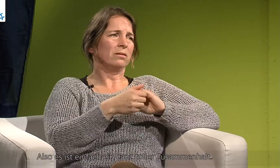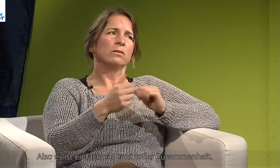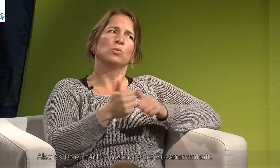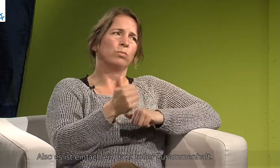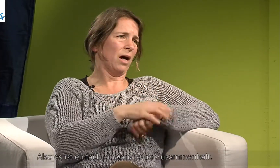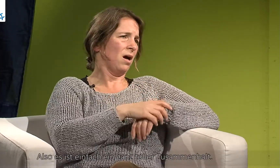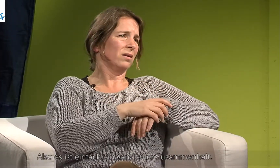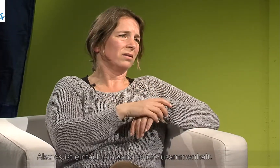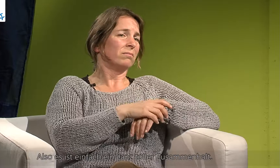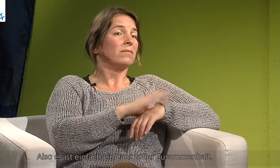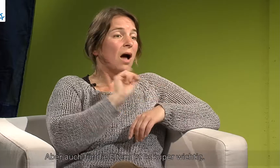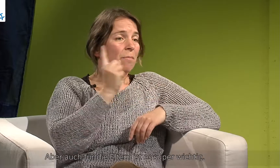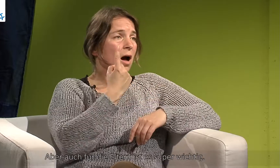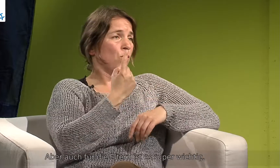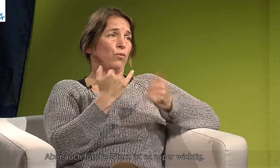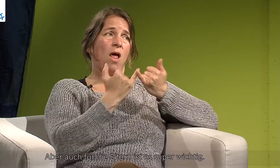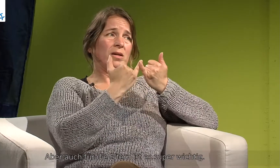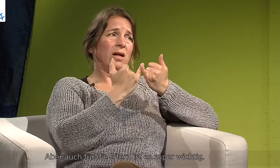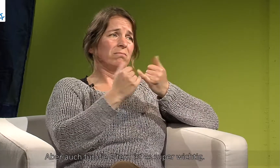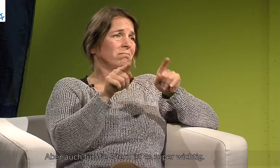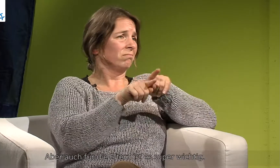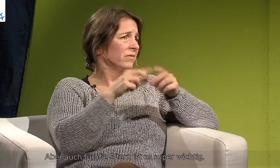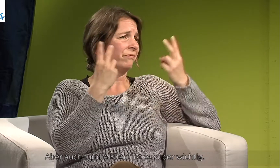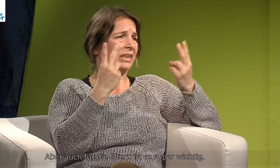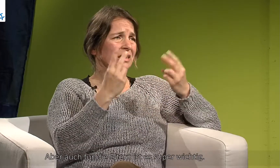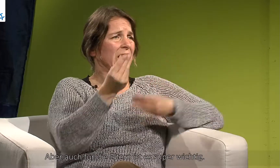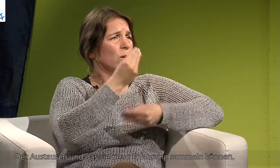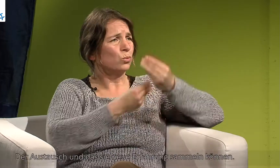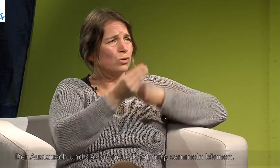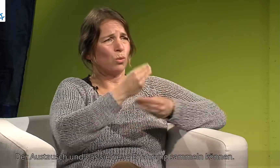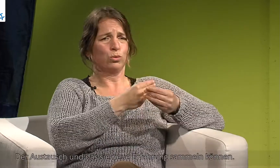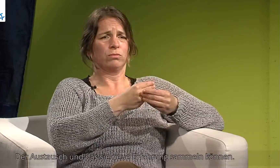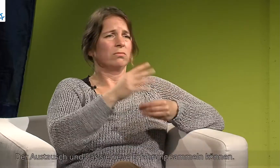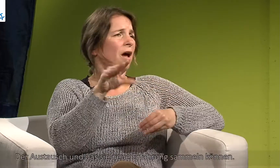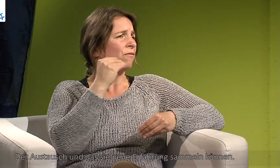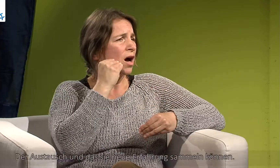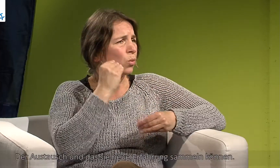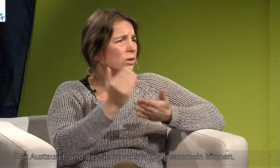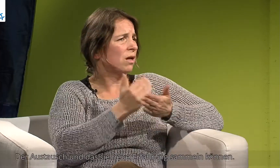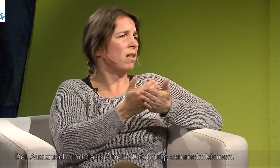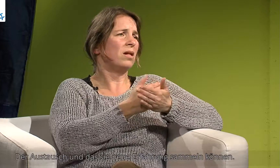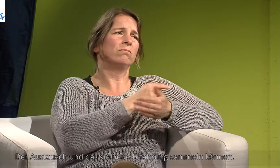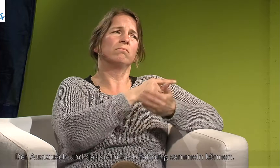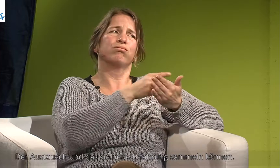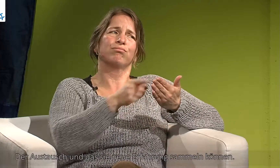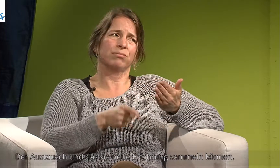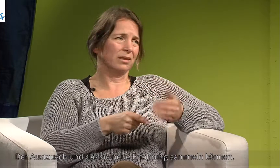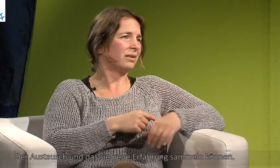toller Zusammenhalt. Aber auch für die Eltern ist es super wichtig, der Austausch und dass sie neue Erfahrungen sammeln können.